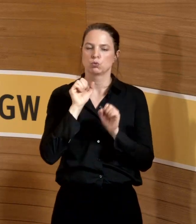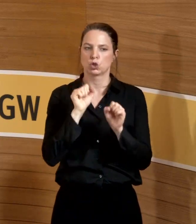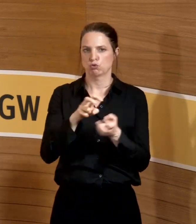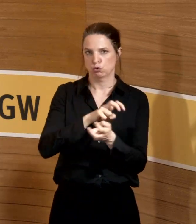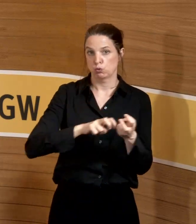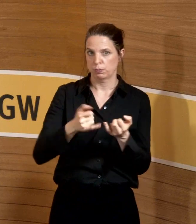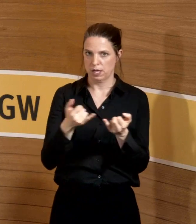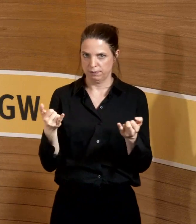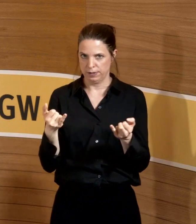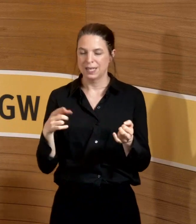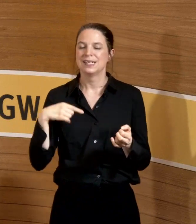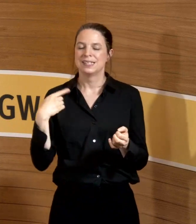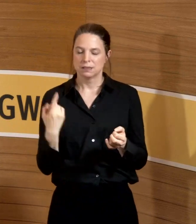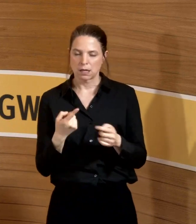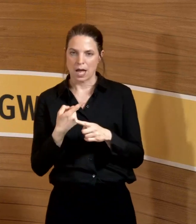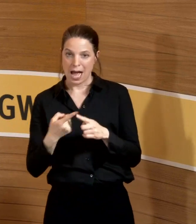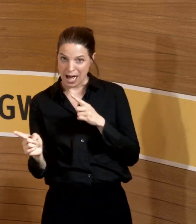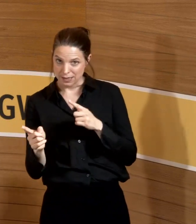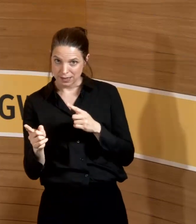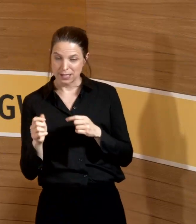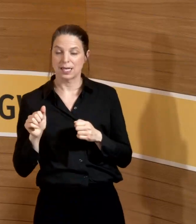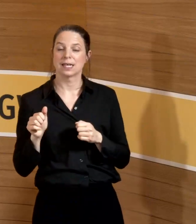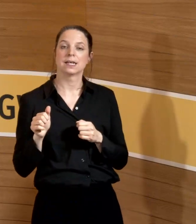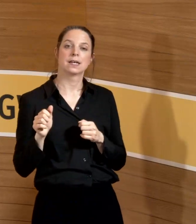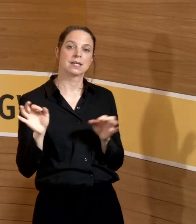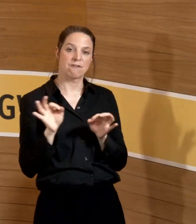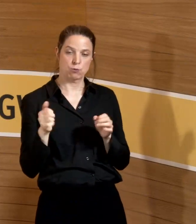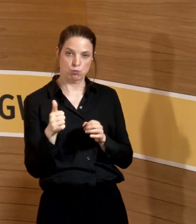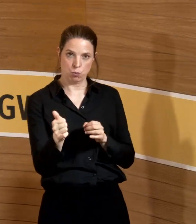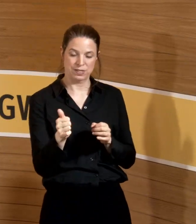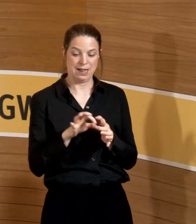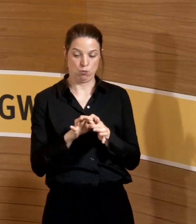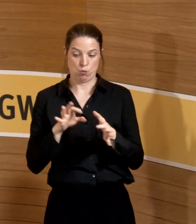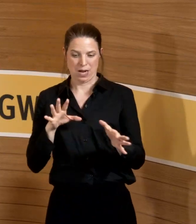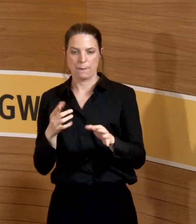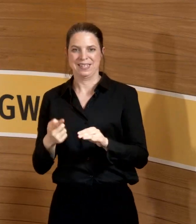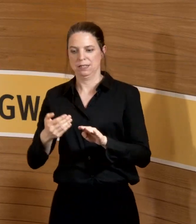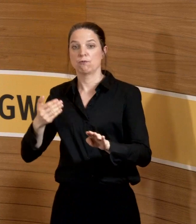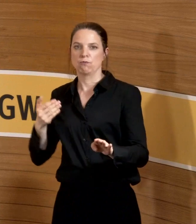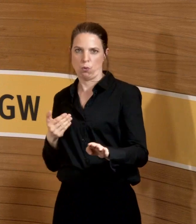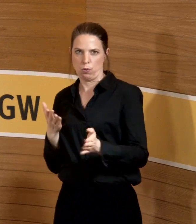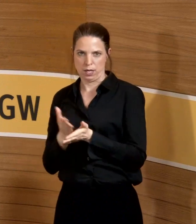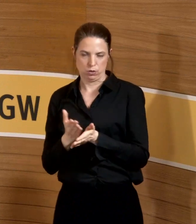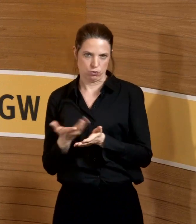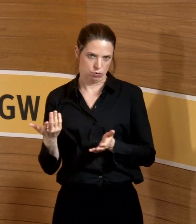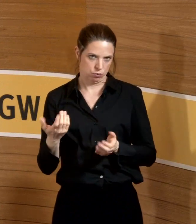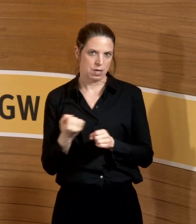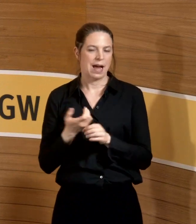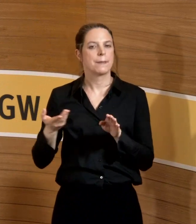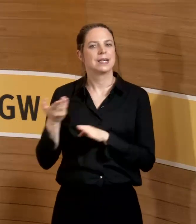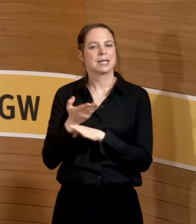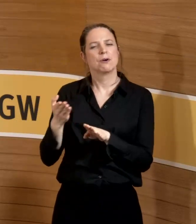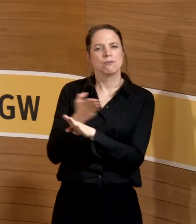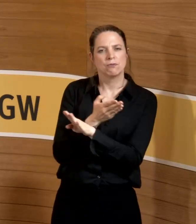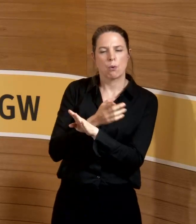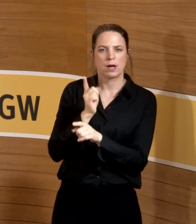die dem Ganzen vorgeschaltet ist, die ich jetzt auch aus Zeitgründen nicht dabei hatte, wo sozusagen der Arbeitgeber sich im Vorfeld